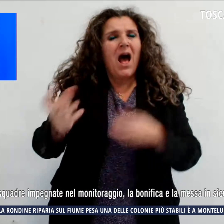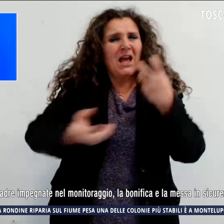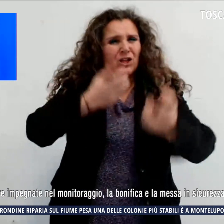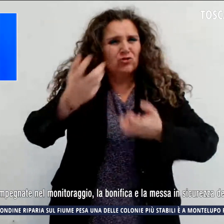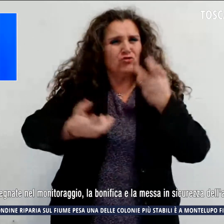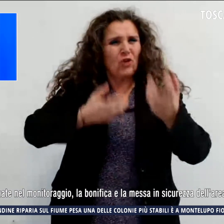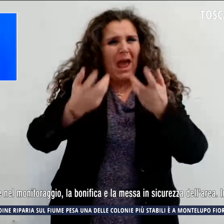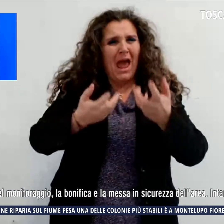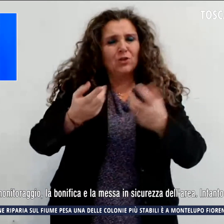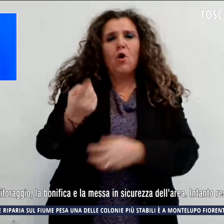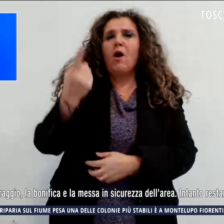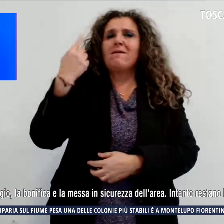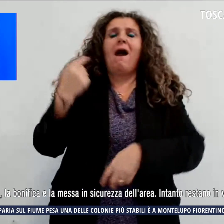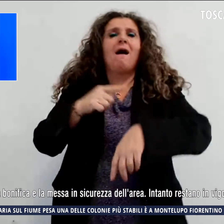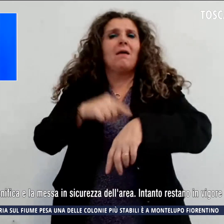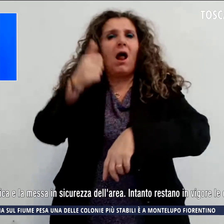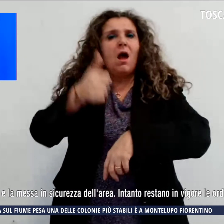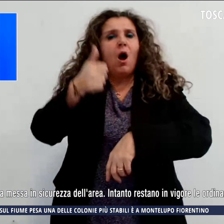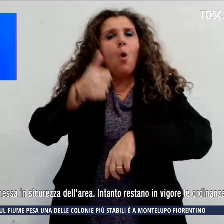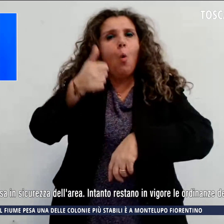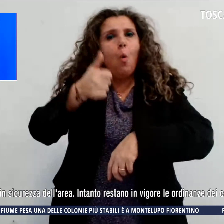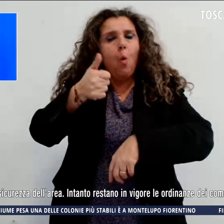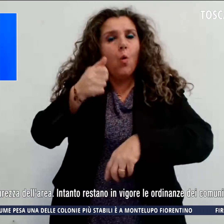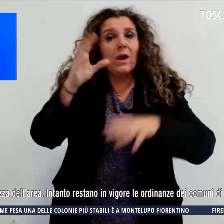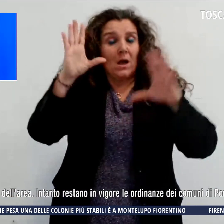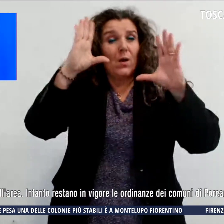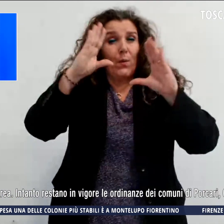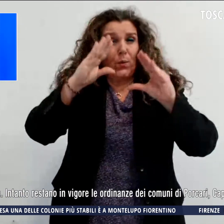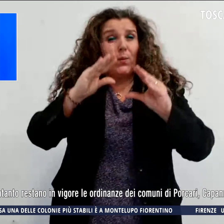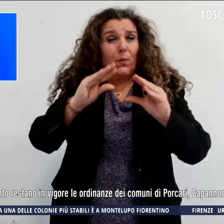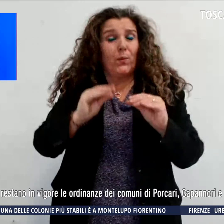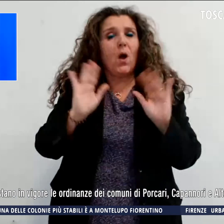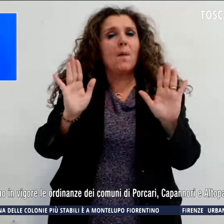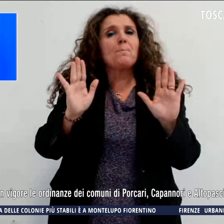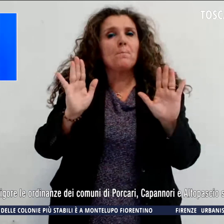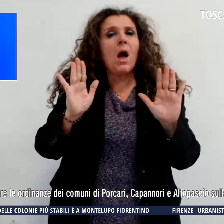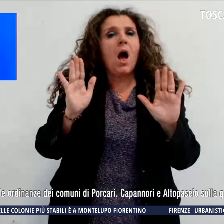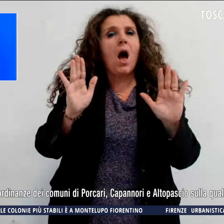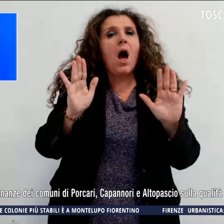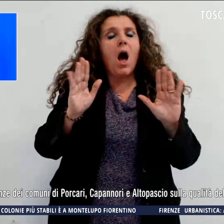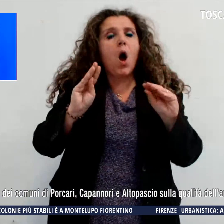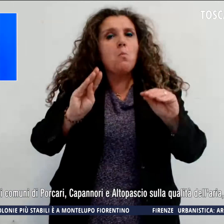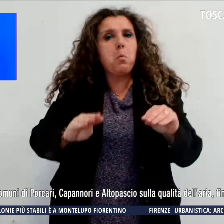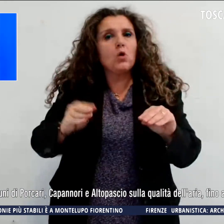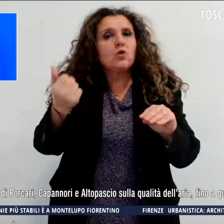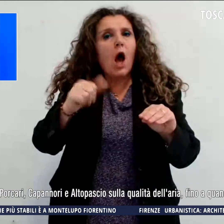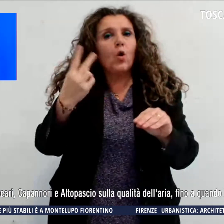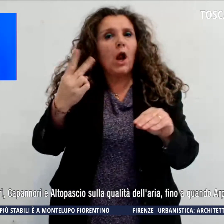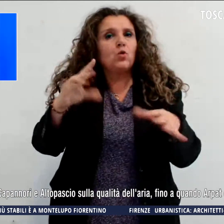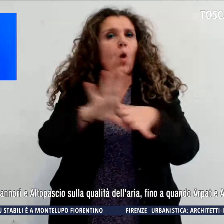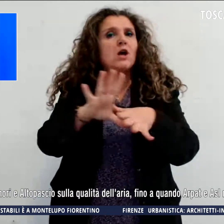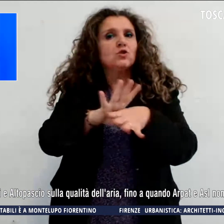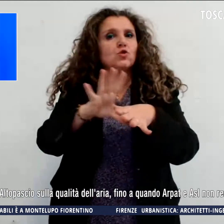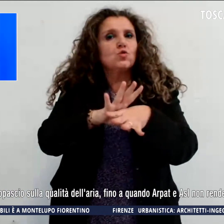intorno alle 13 è stato spento, ma sul posto ci sono ancora due squadre impegnate nel